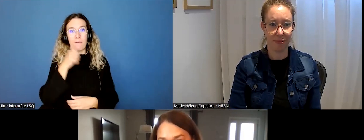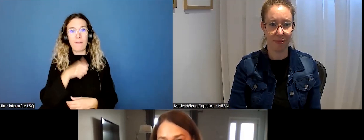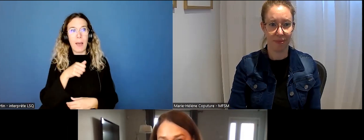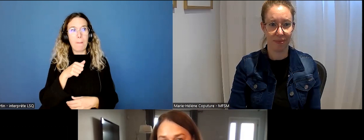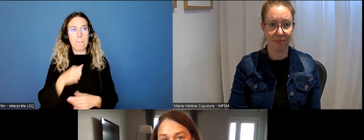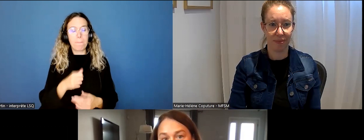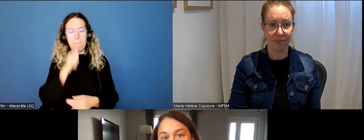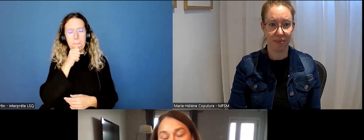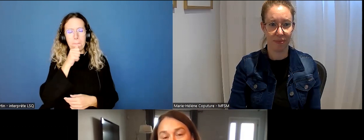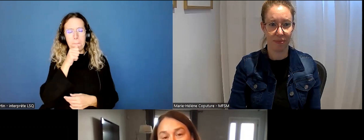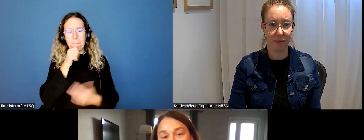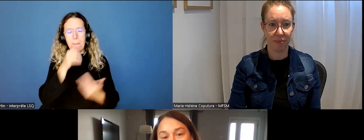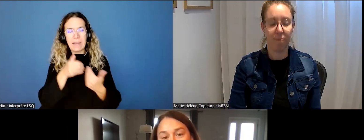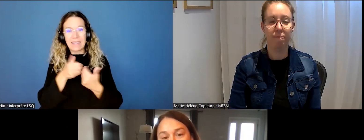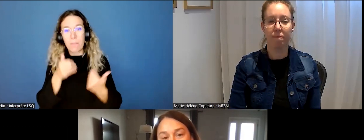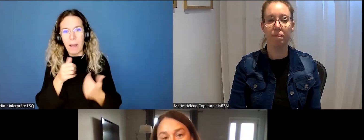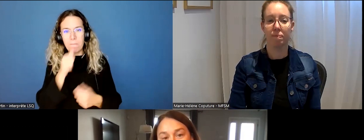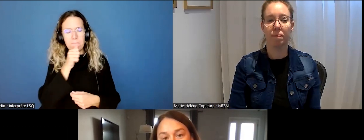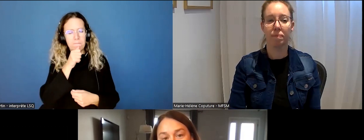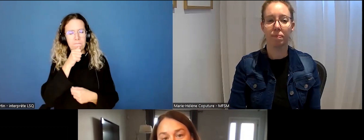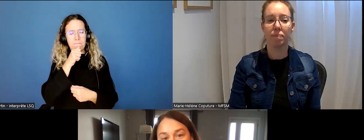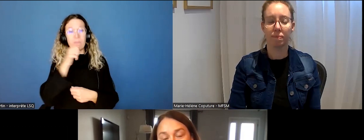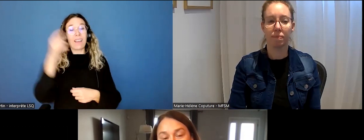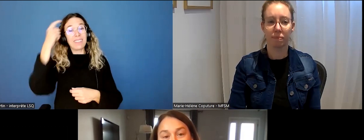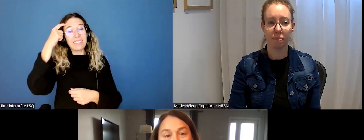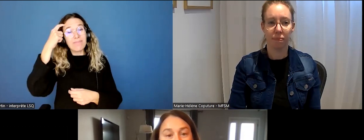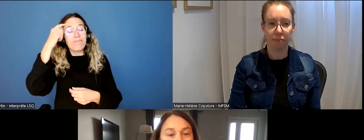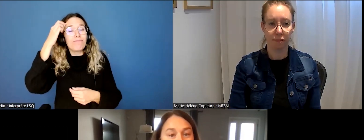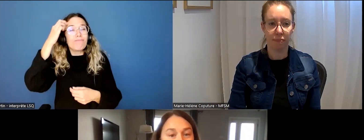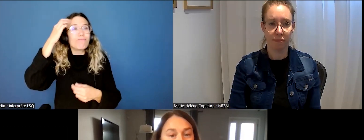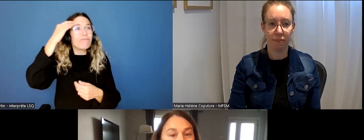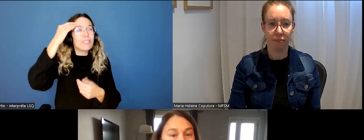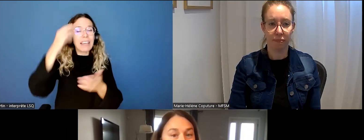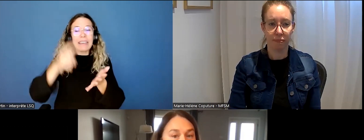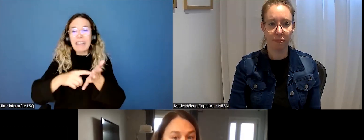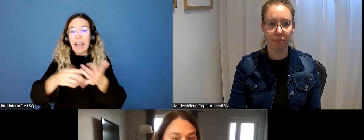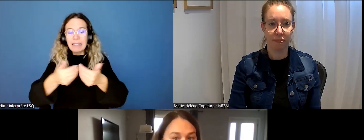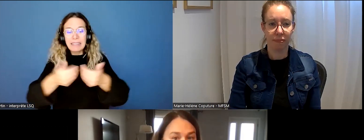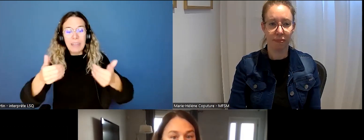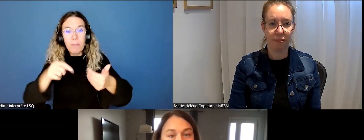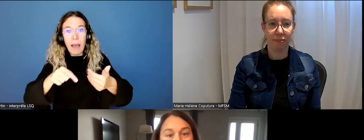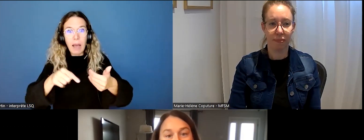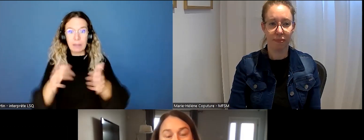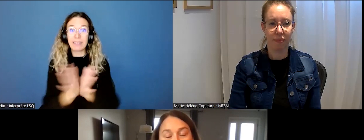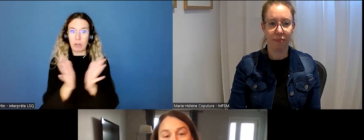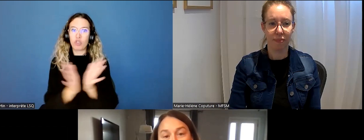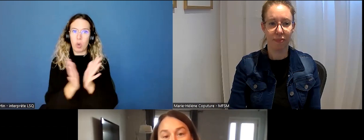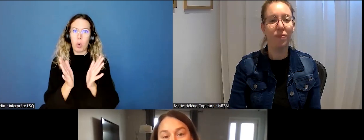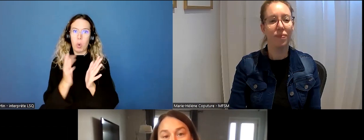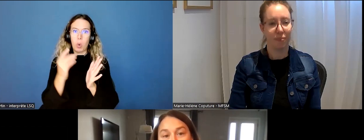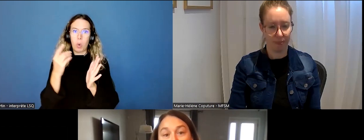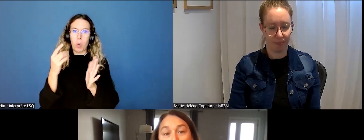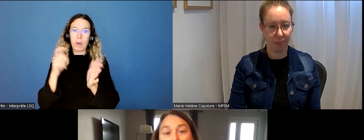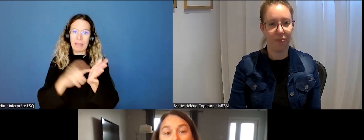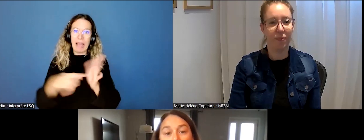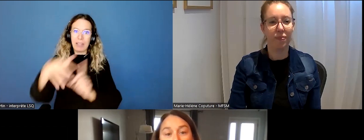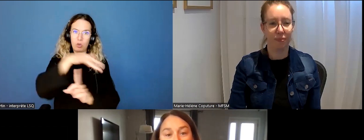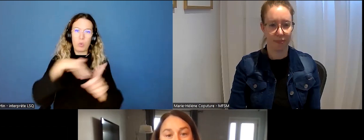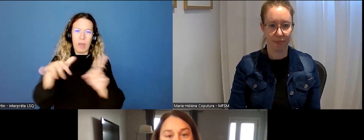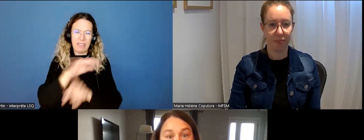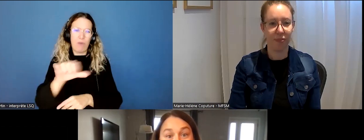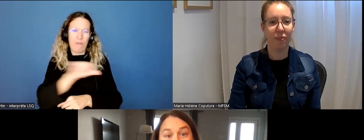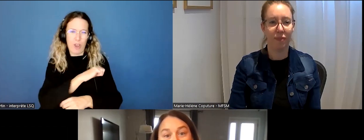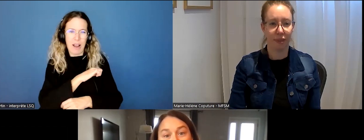séparer. On sait que le moment d'une rupture,'est souvent le moment le plus dangereux, c'est souvent le moment où,